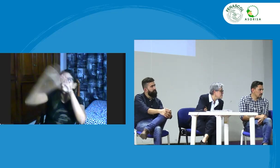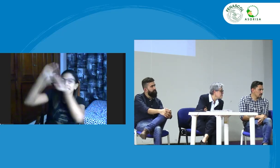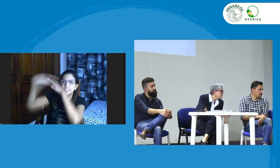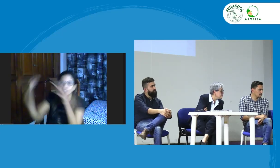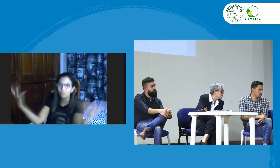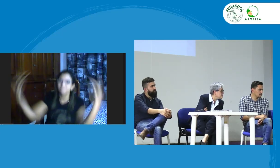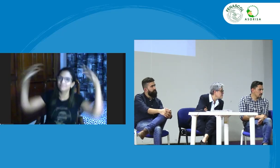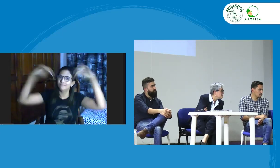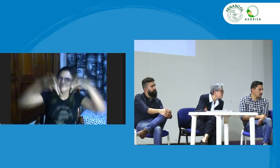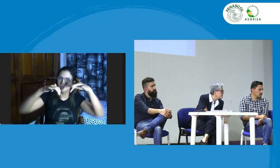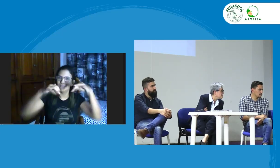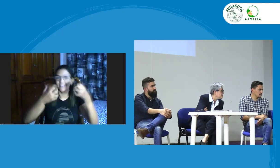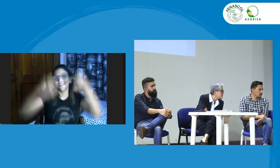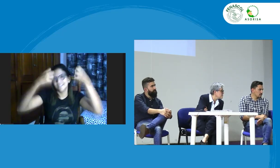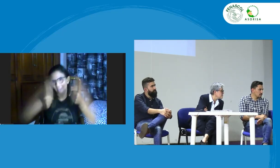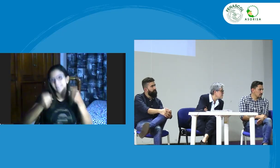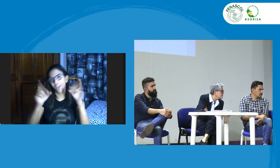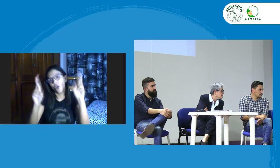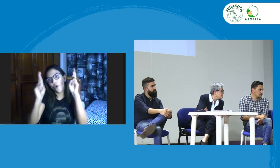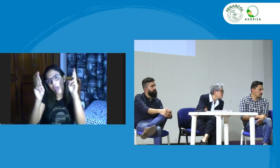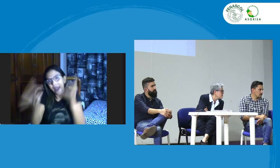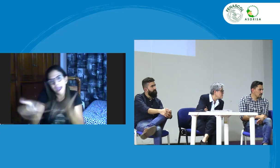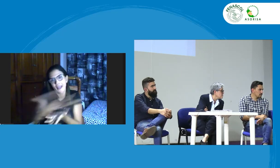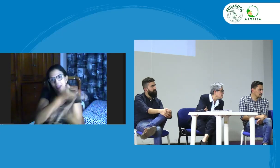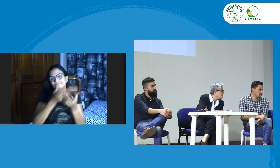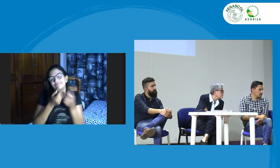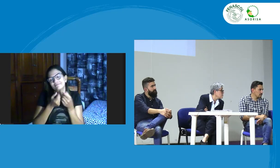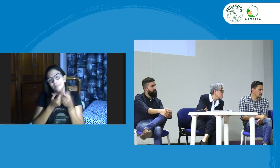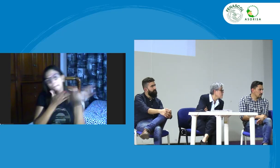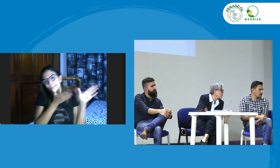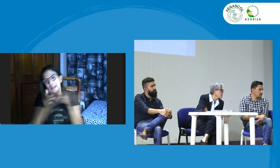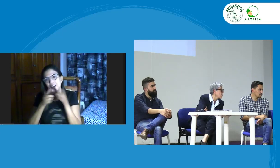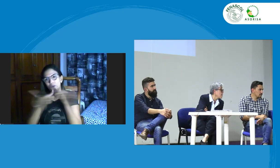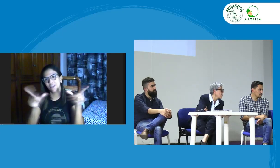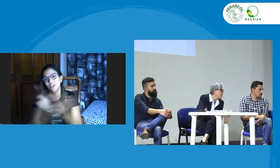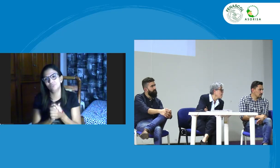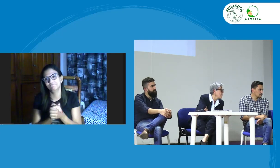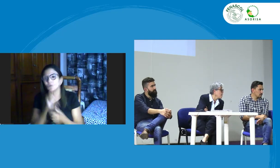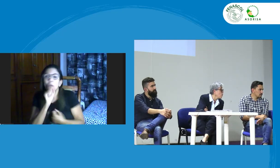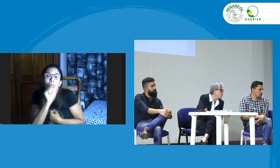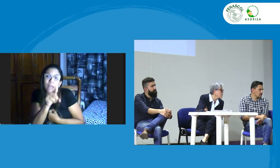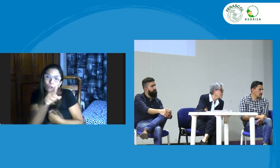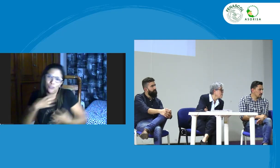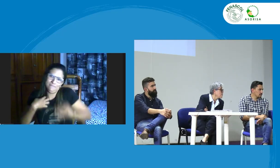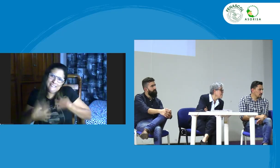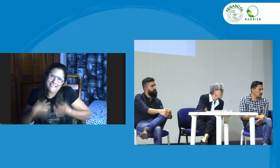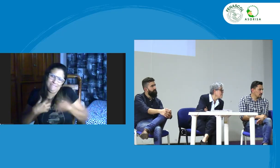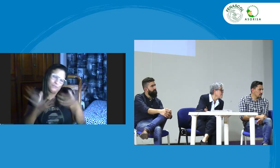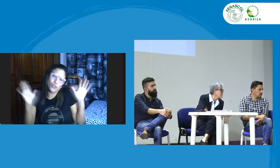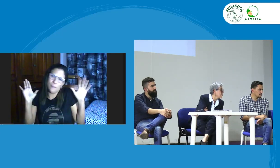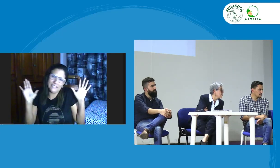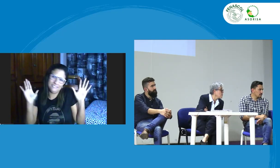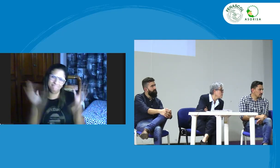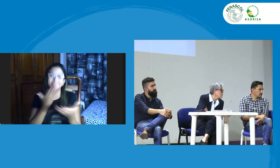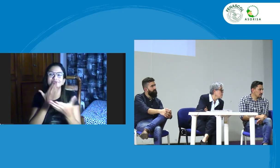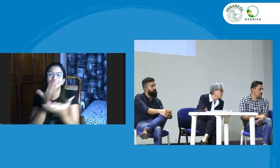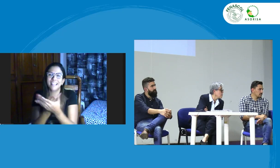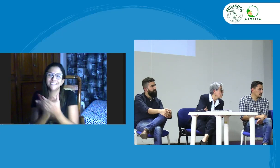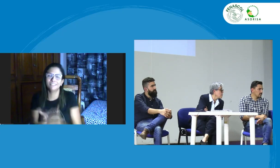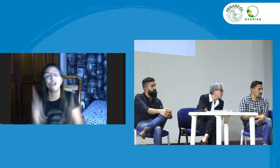colombiana que podrían hacer parte de estos espacios ojalá lo tengan en cuenta en alguna de estas sesiones de